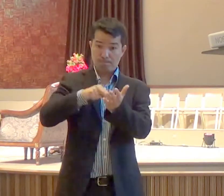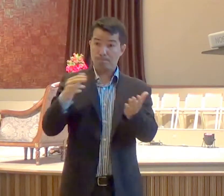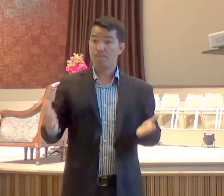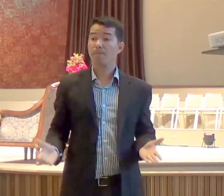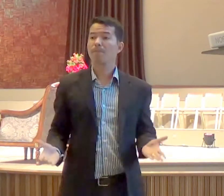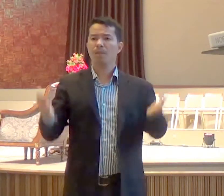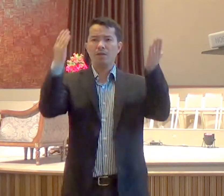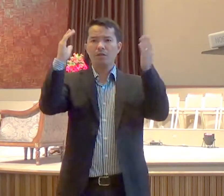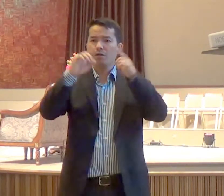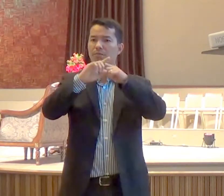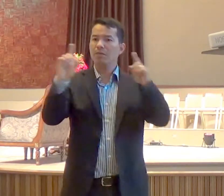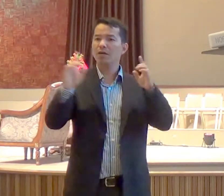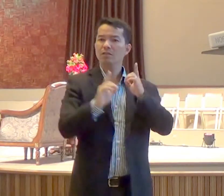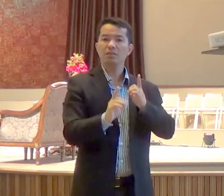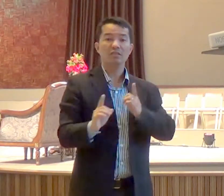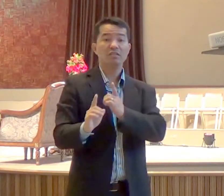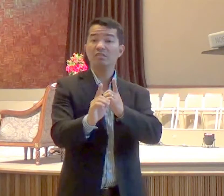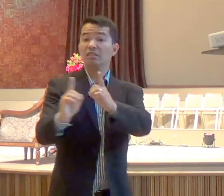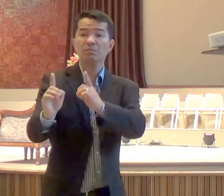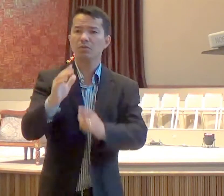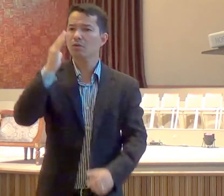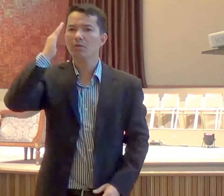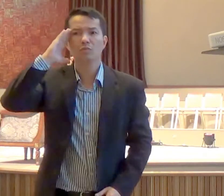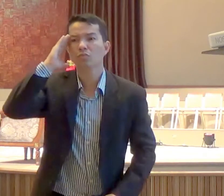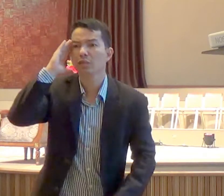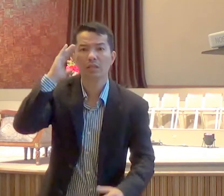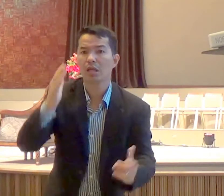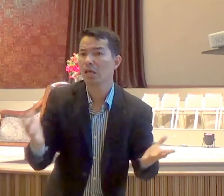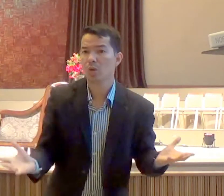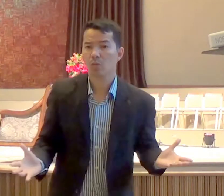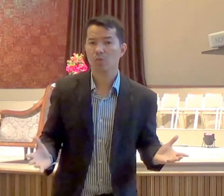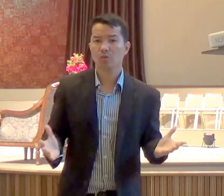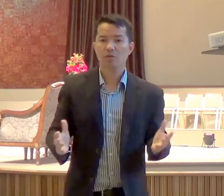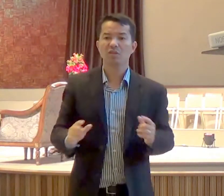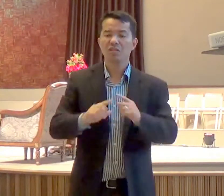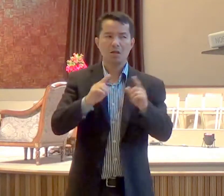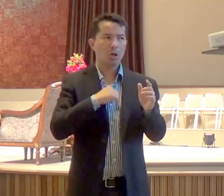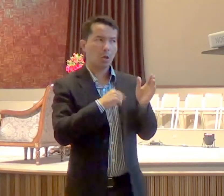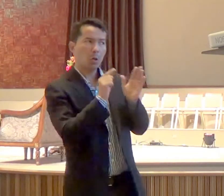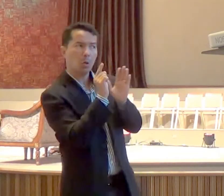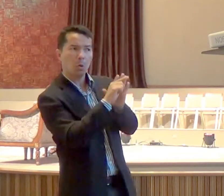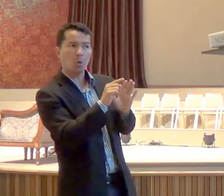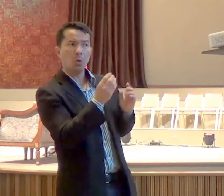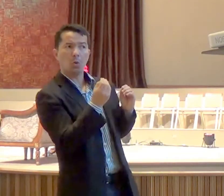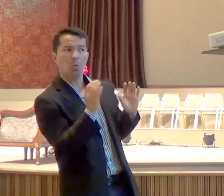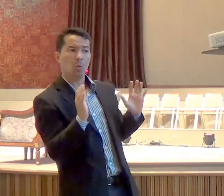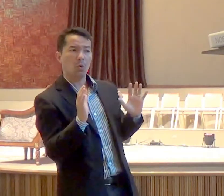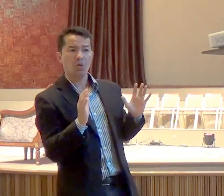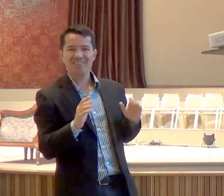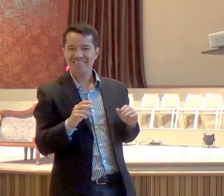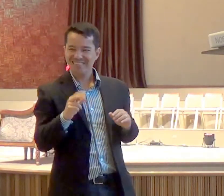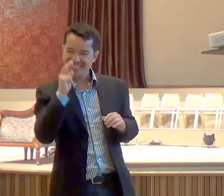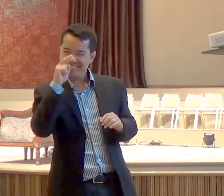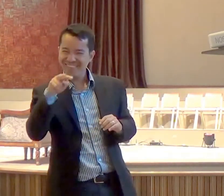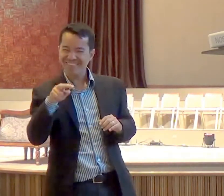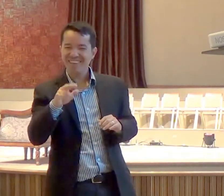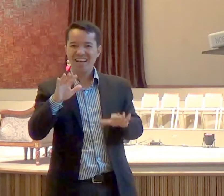compreendiam isso e temiam, interrogá-los, aí você vai dizer, aí pastor, não é falta de fé, eles não compreenderam, eles não